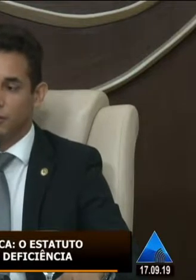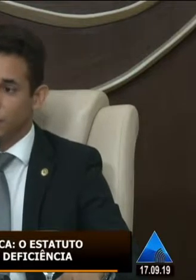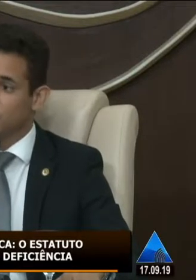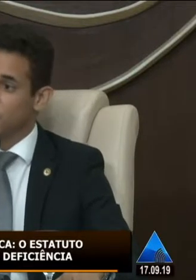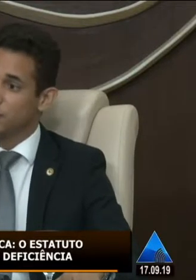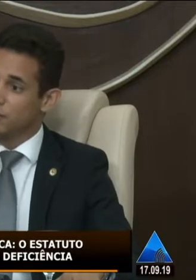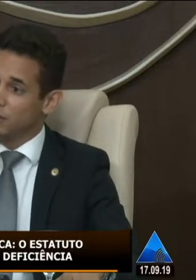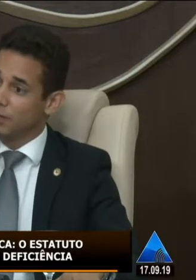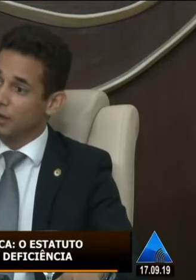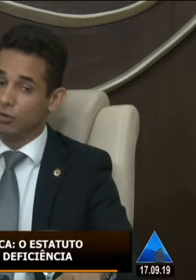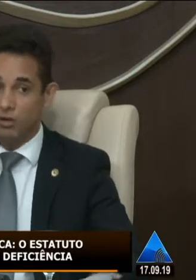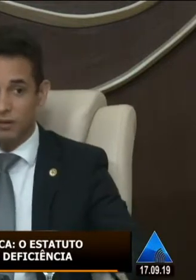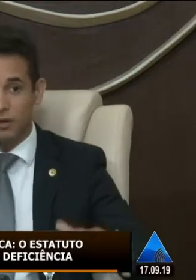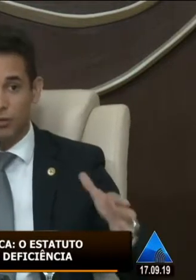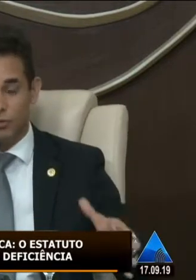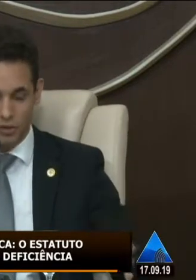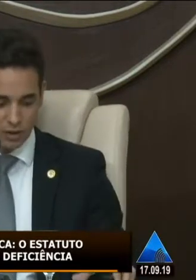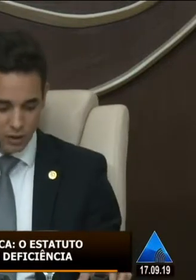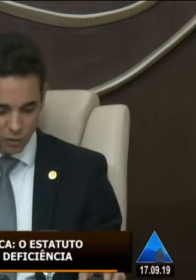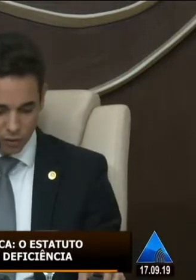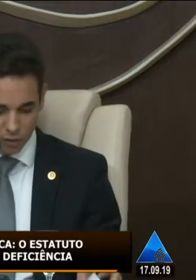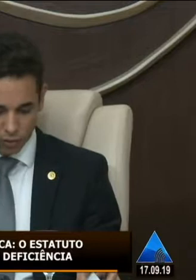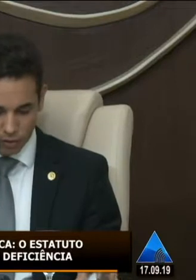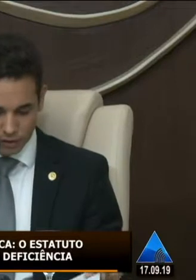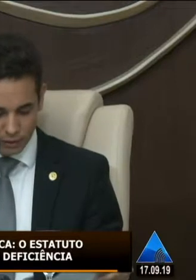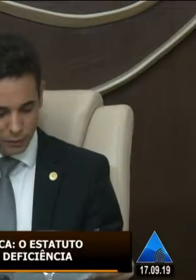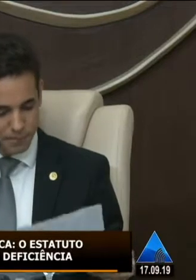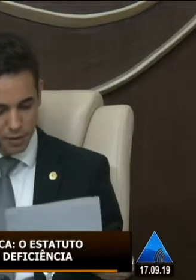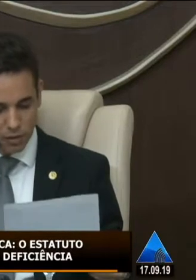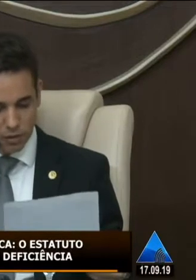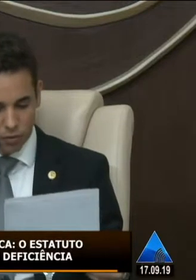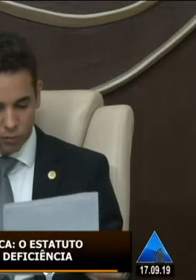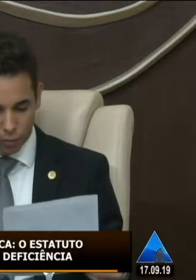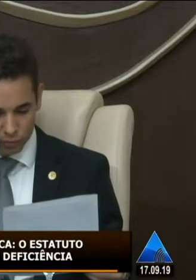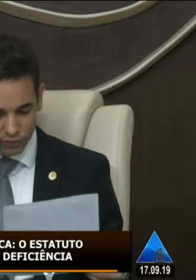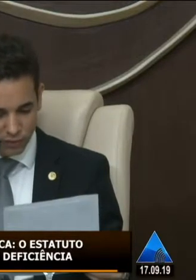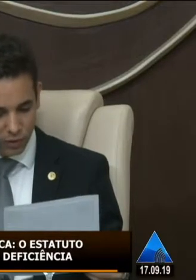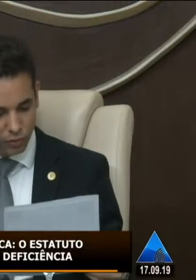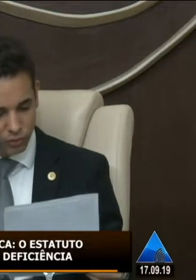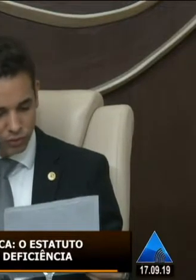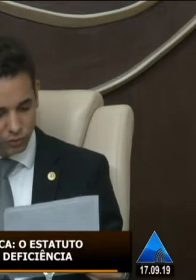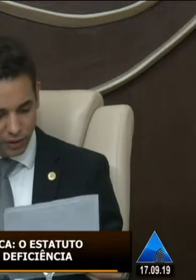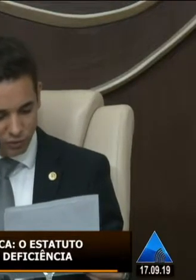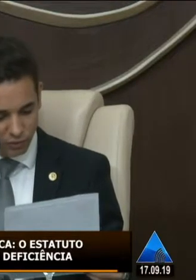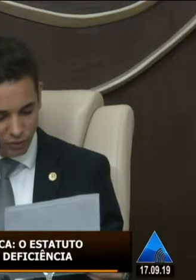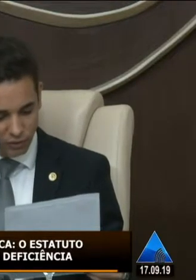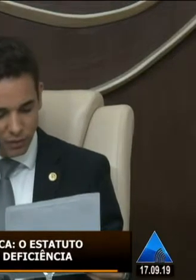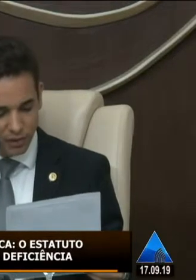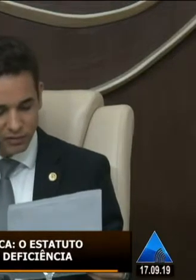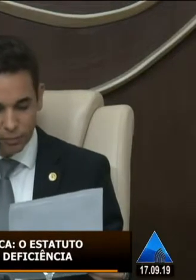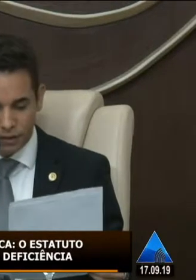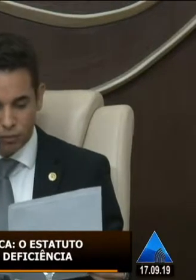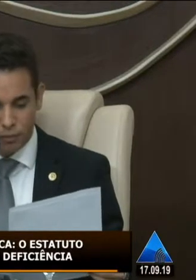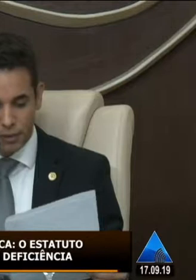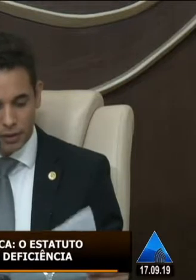deficiências e limitações dia a dia vivem eu quero colocar aqui como proposição inclusive aqui já esteve aqui também